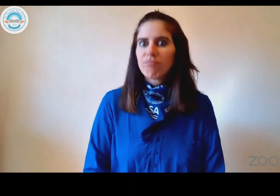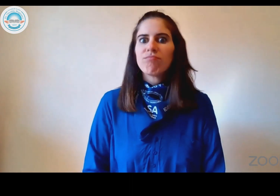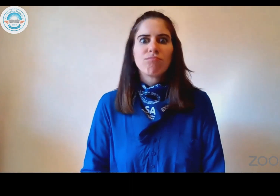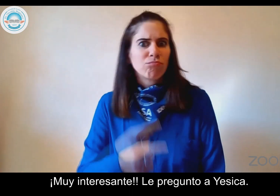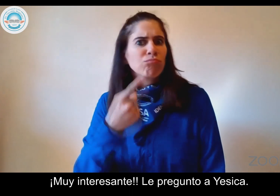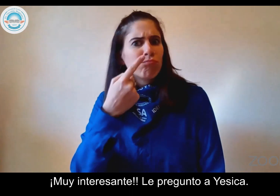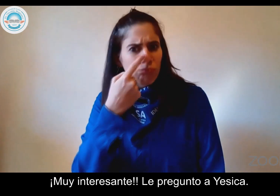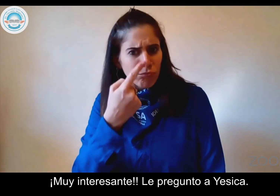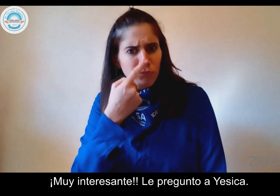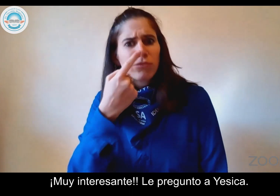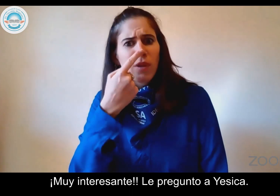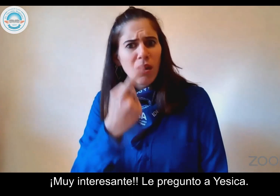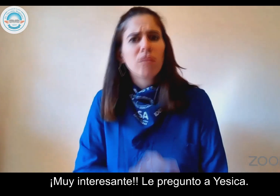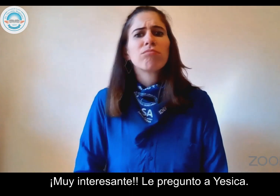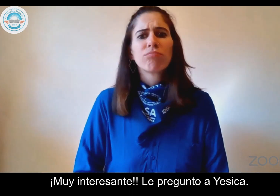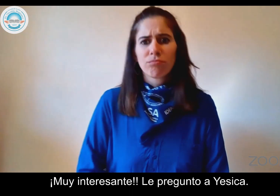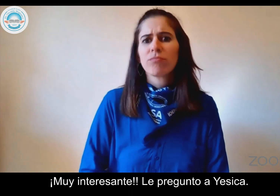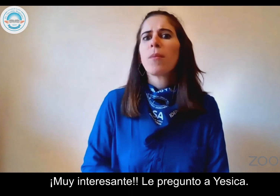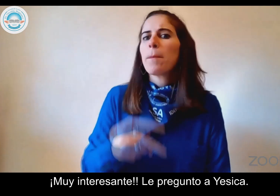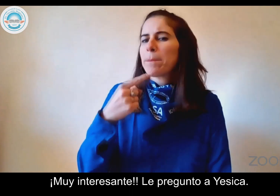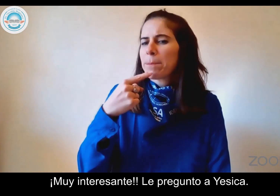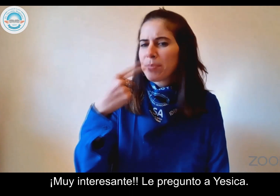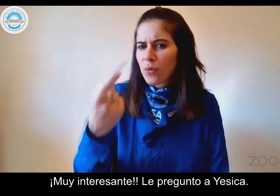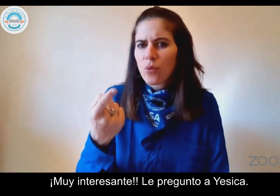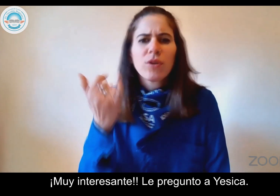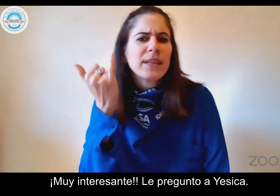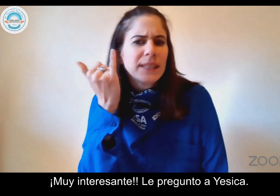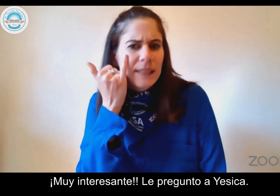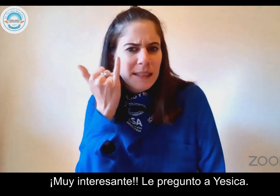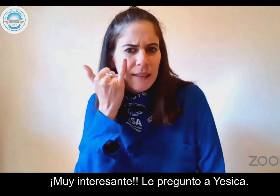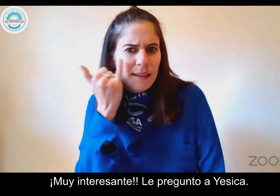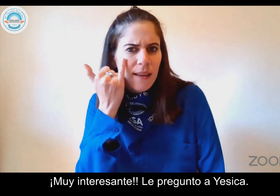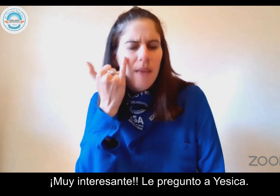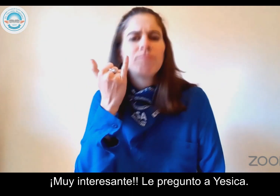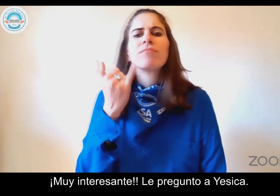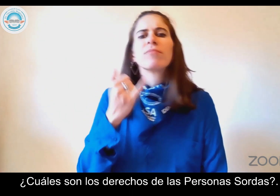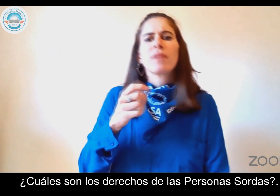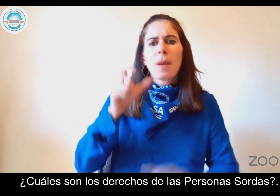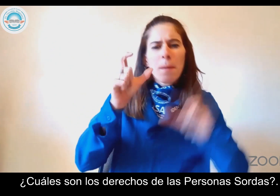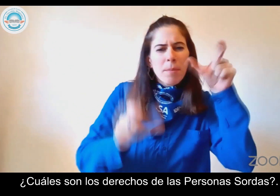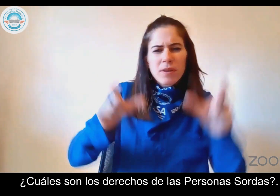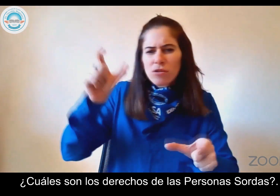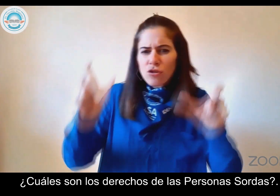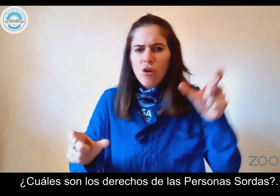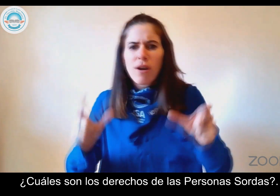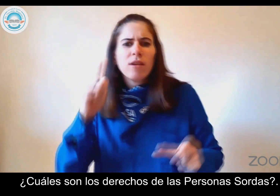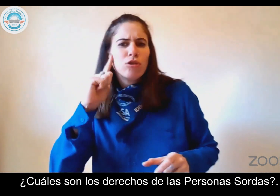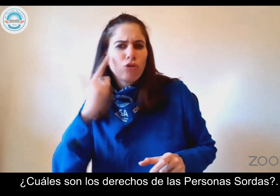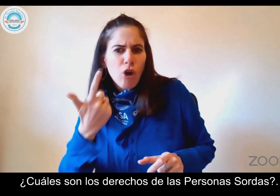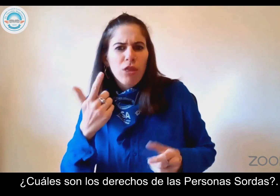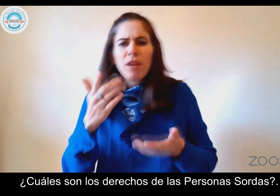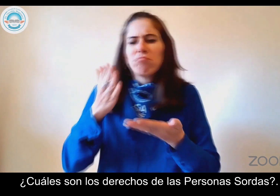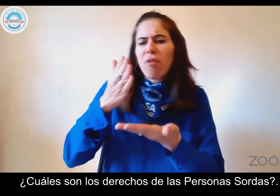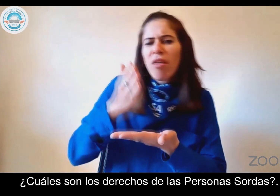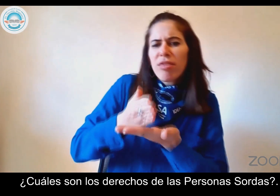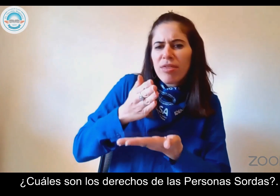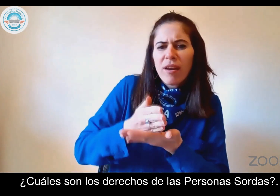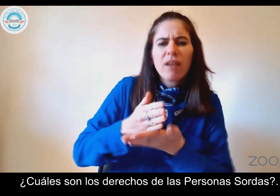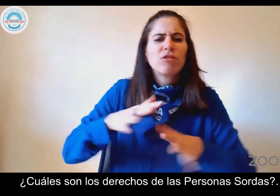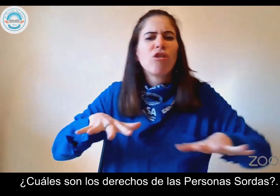Muy interesante. Le pregunto a Jessica, ¿cuáles son los derechos de las personas